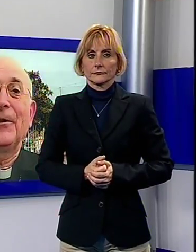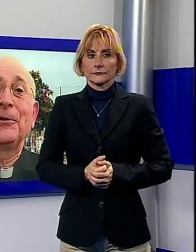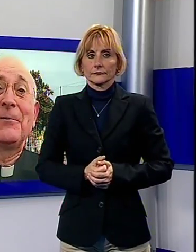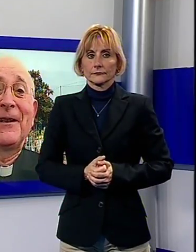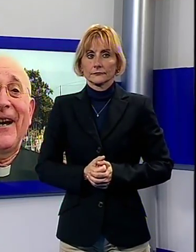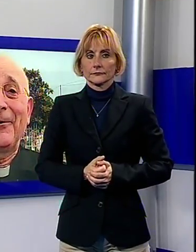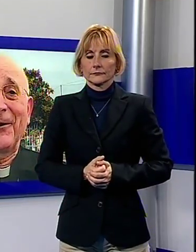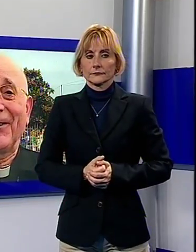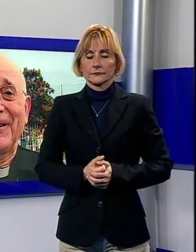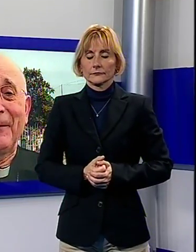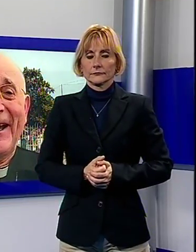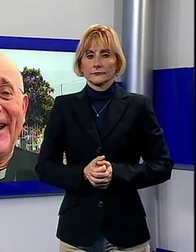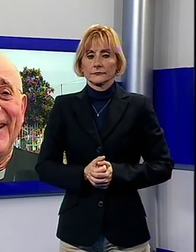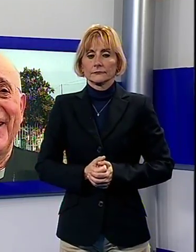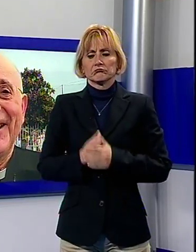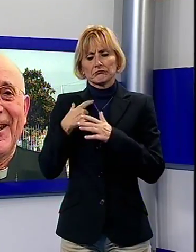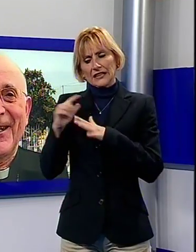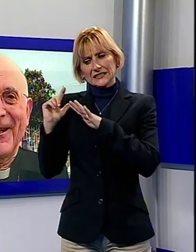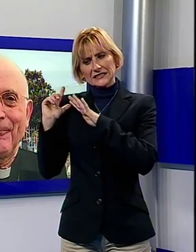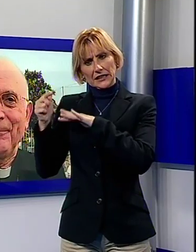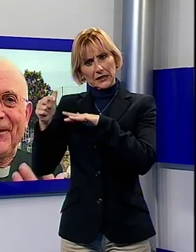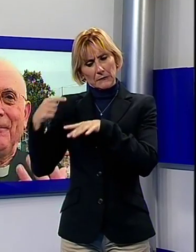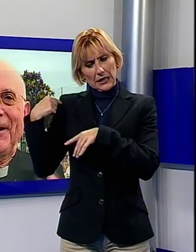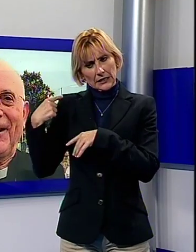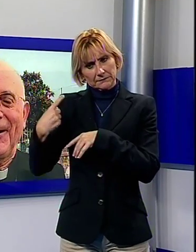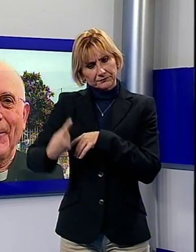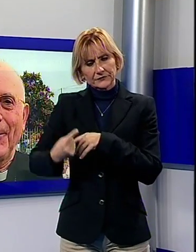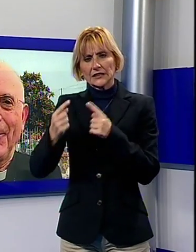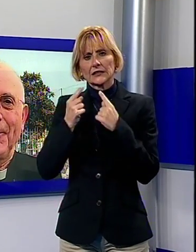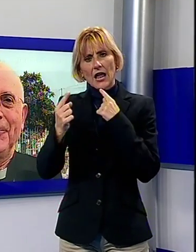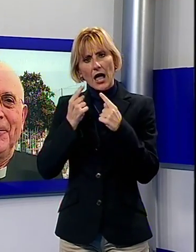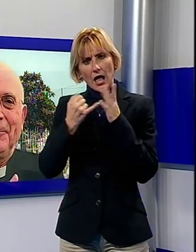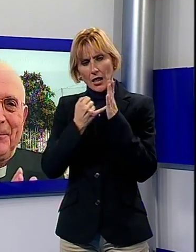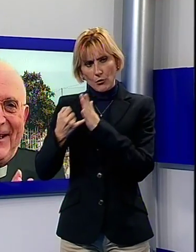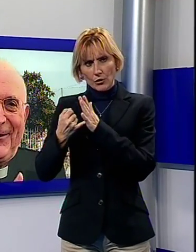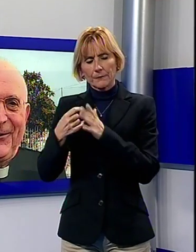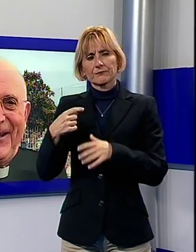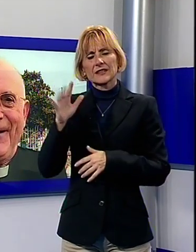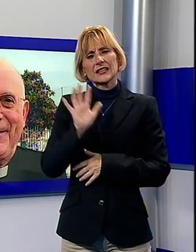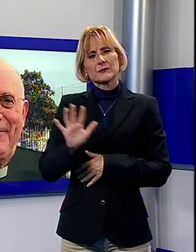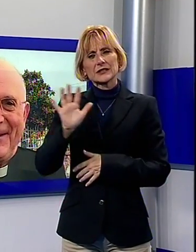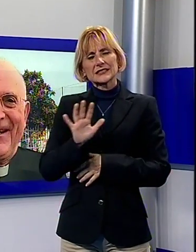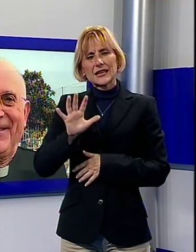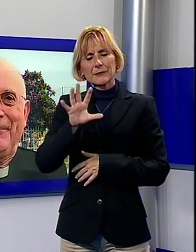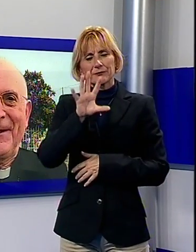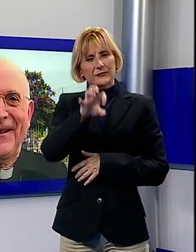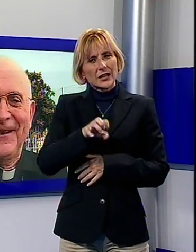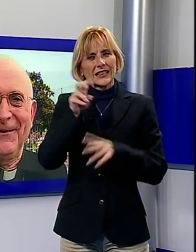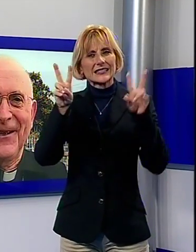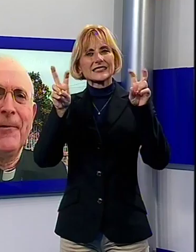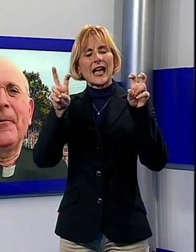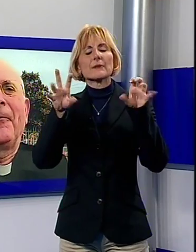Negli ultimi dialoghi settimanali mi sembra che ho preso temi abbastanza